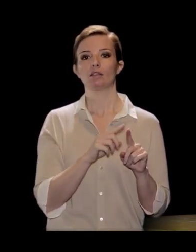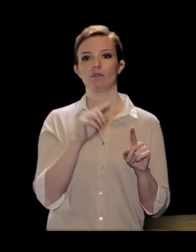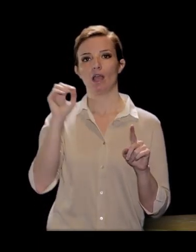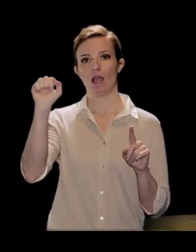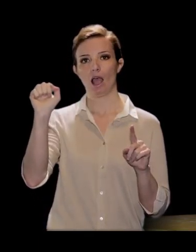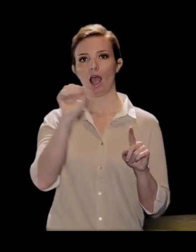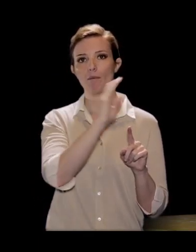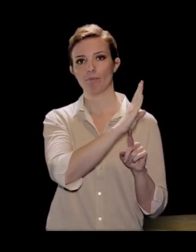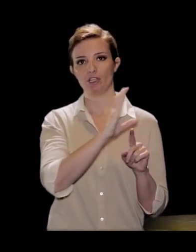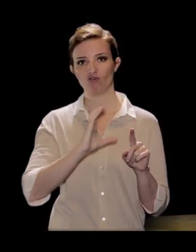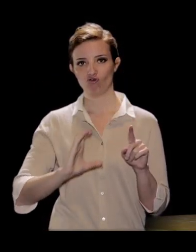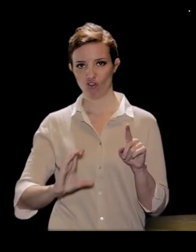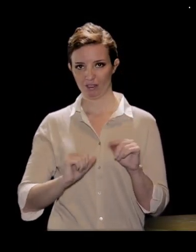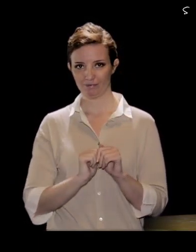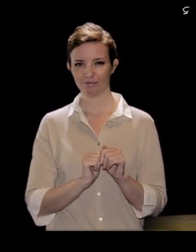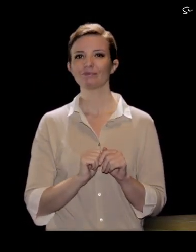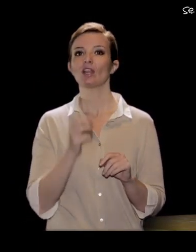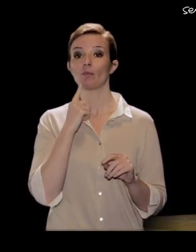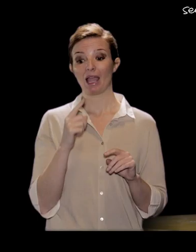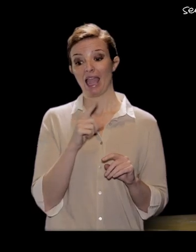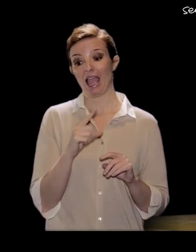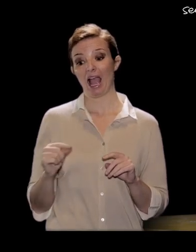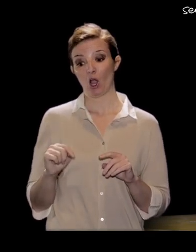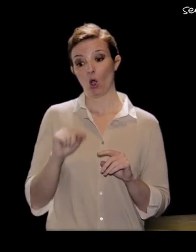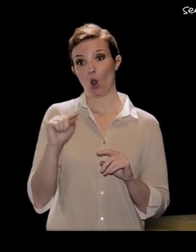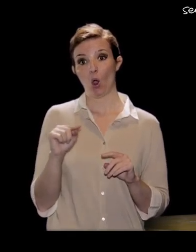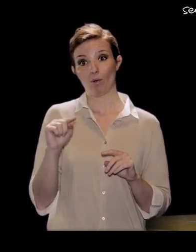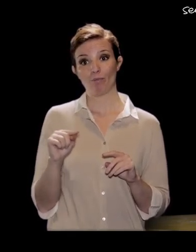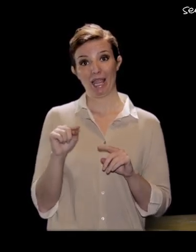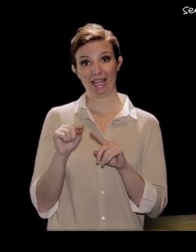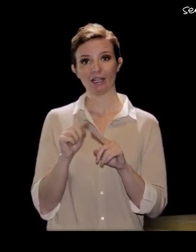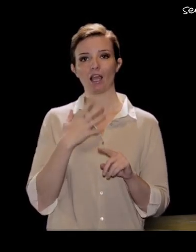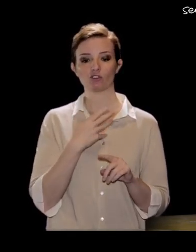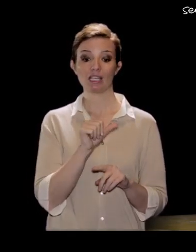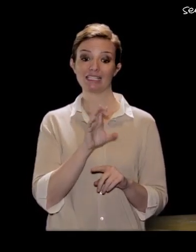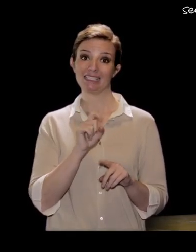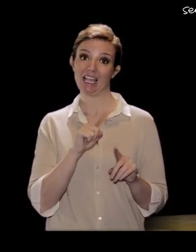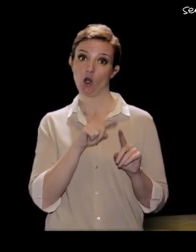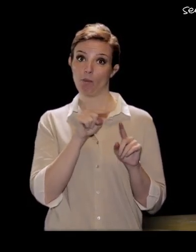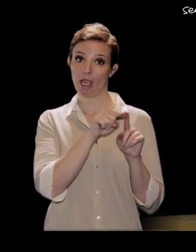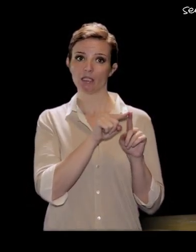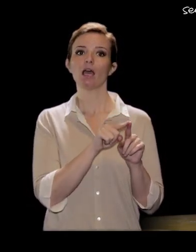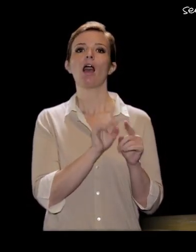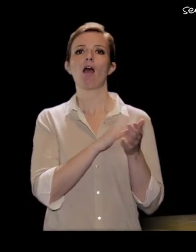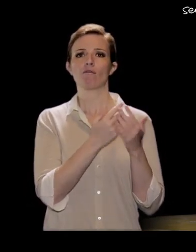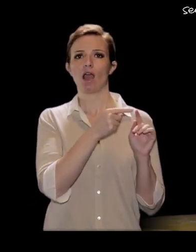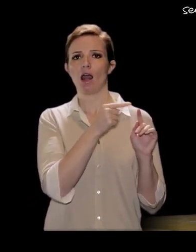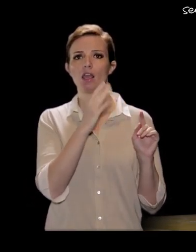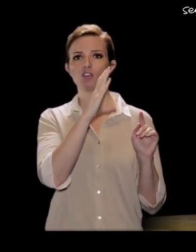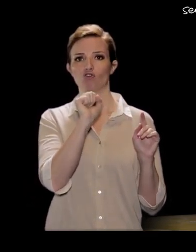considerando l'angolo beta, noi avremo che il seno di beta è uguale a CA fratto BC,